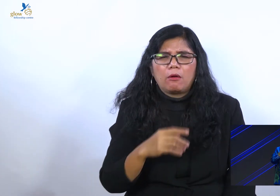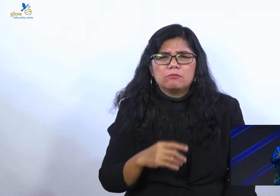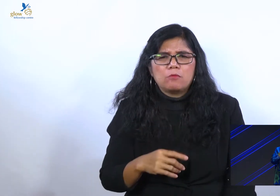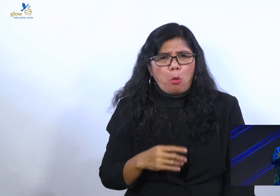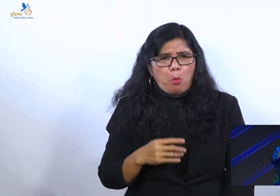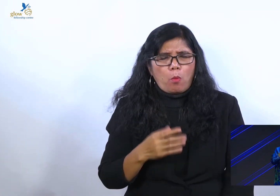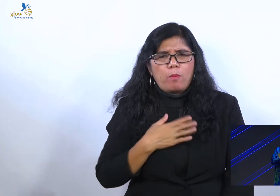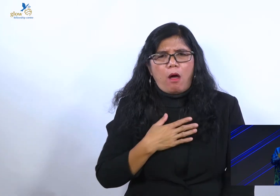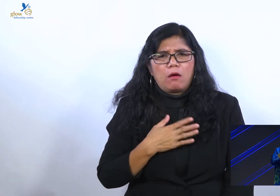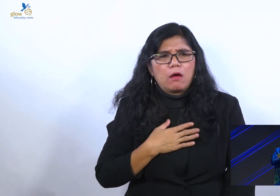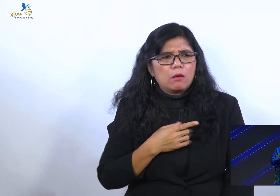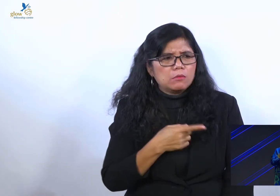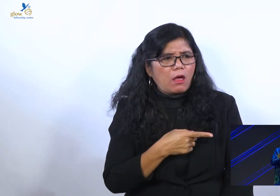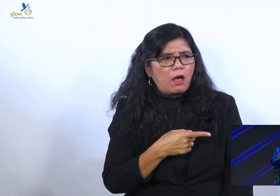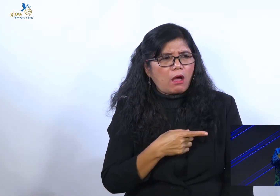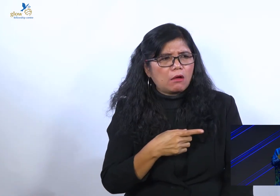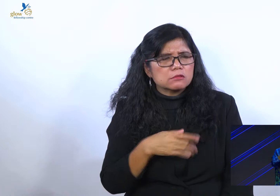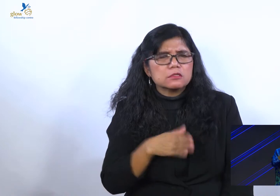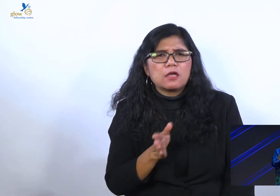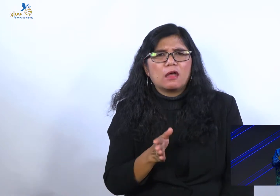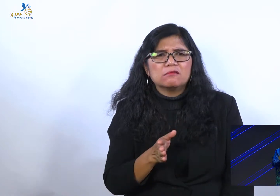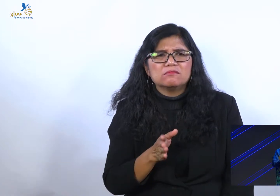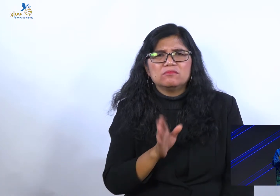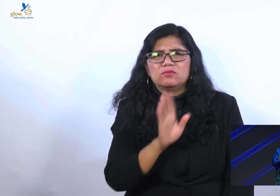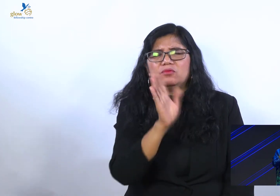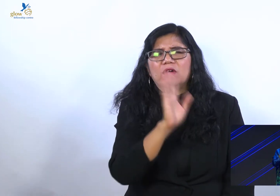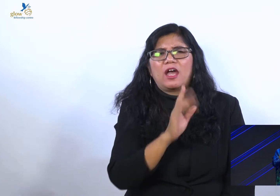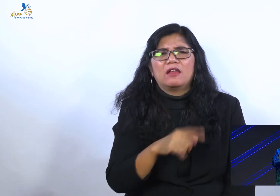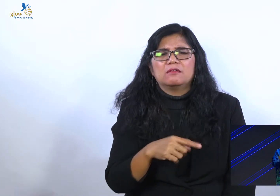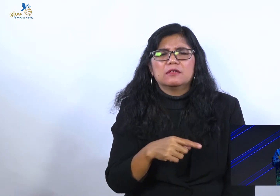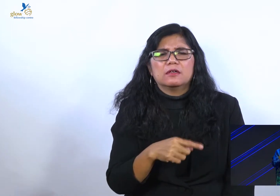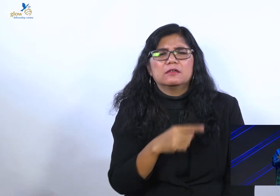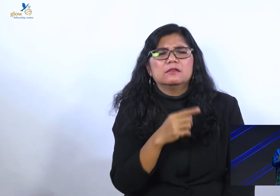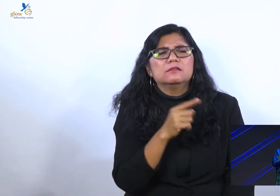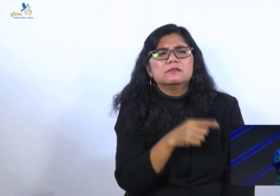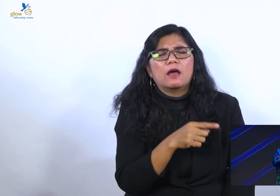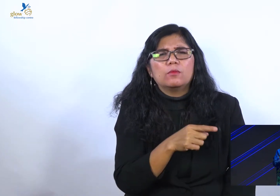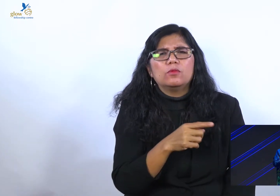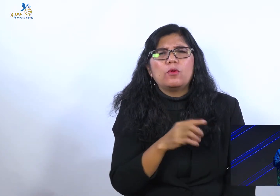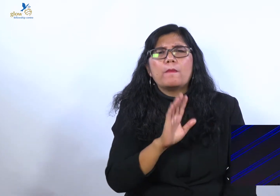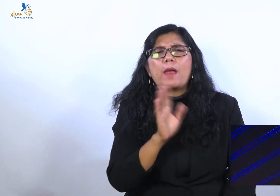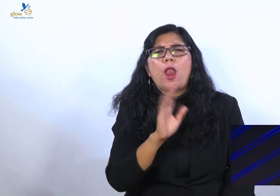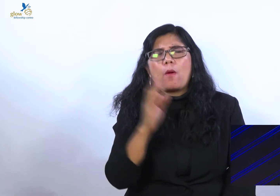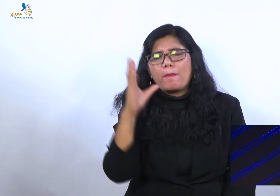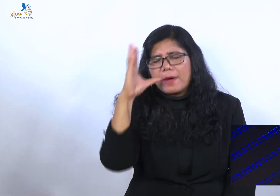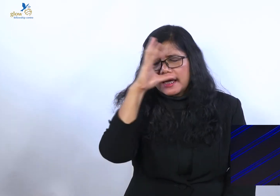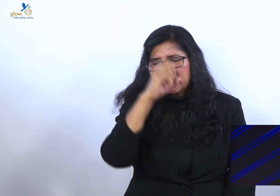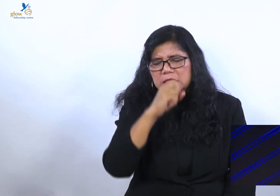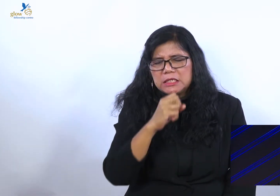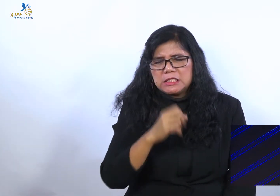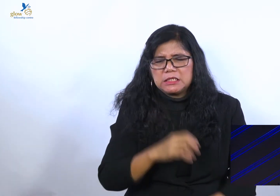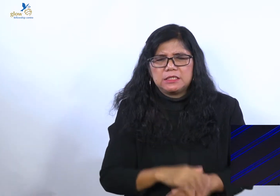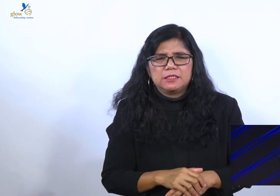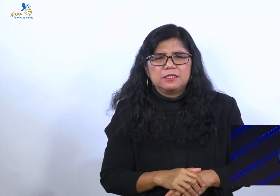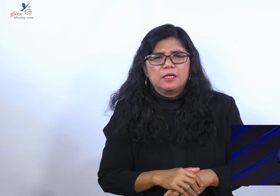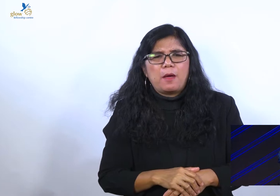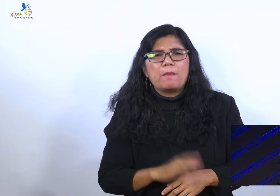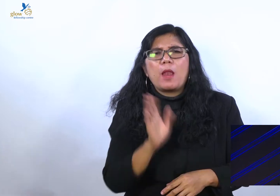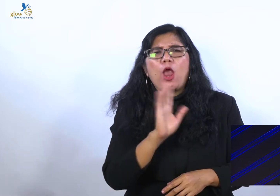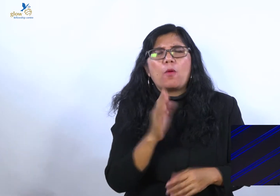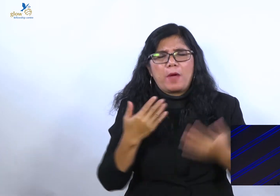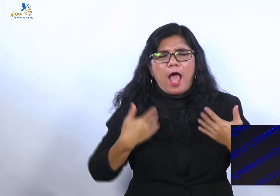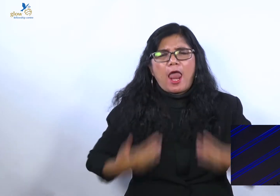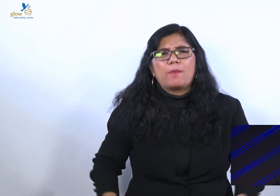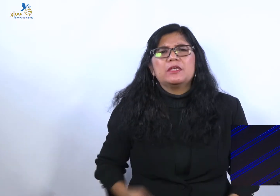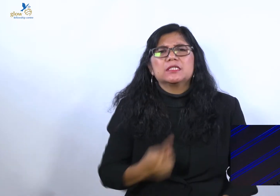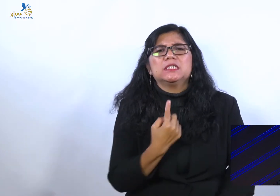Bukan sesat. Hanya kau gak suka. Hanya kau gak mengerti. Hanya karena kau tidak mengalami. Lalu dengan mudah kau berkata sesat. Iya kan. Lalu kau punya